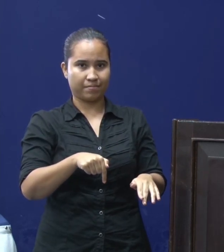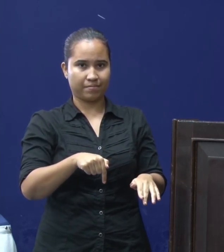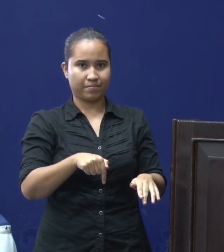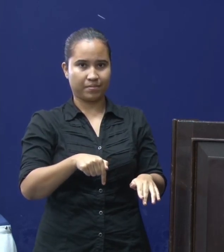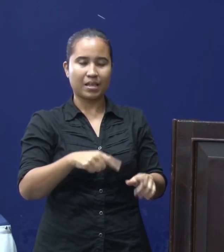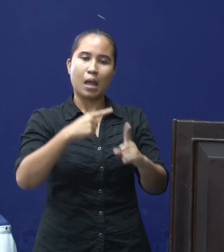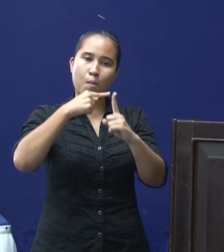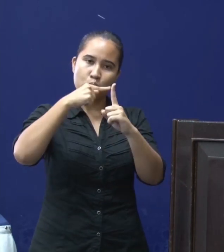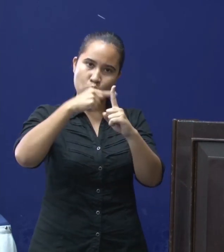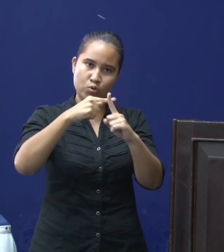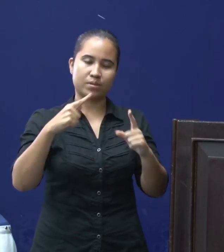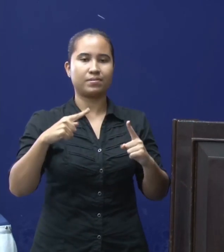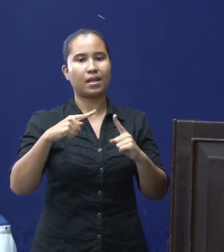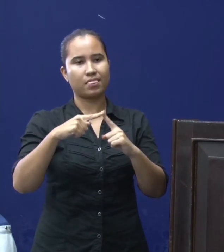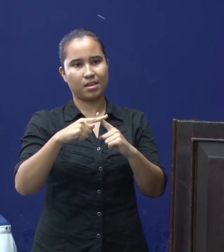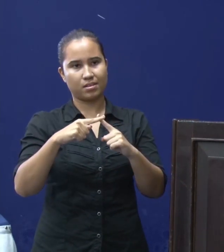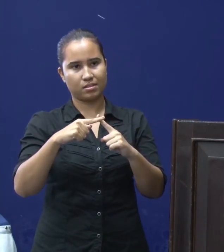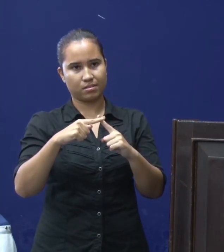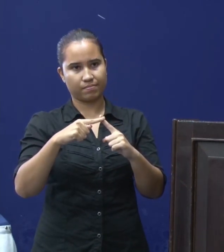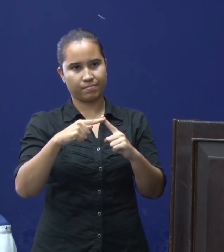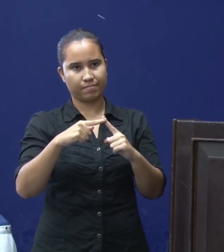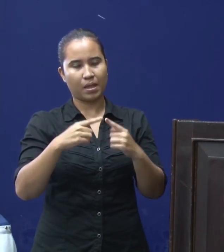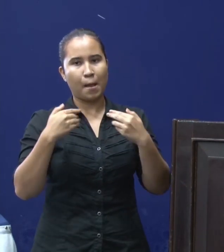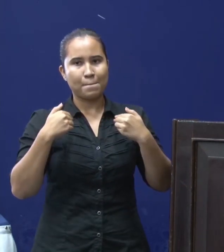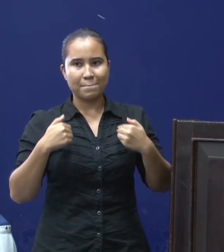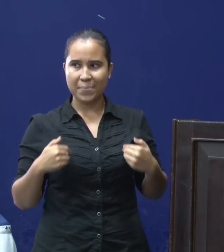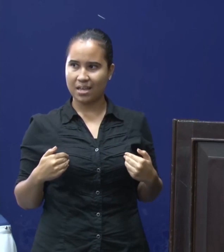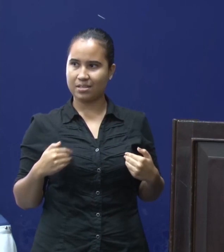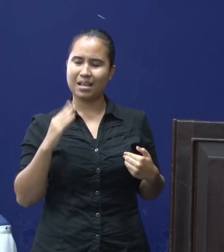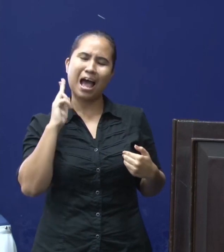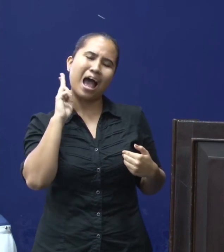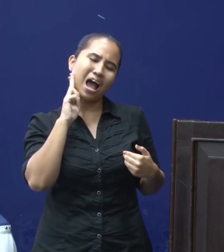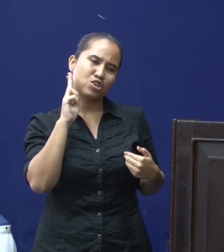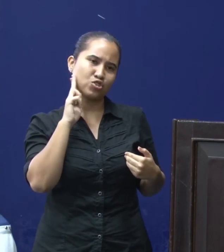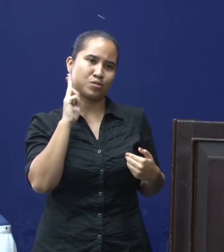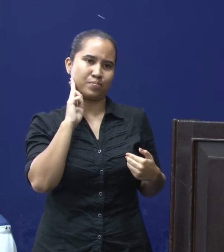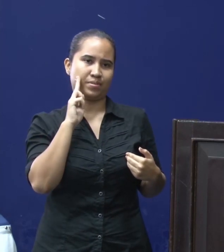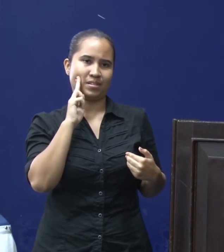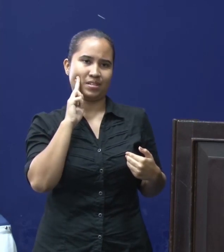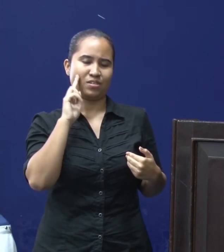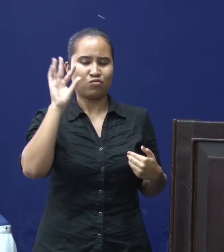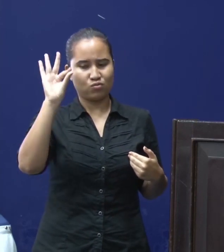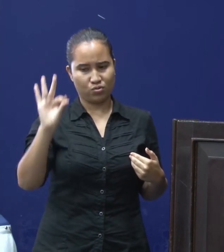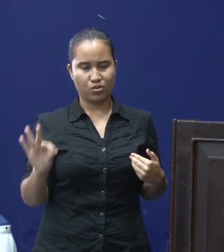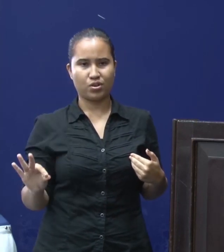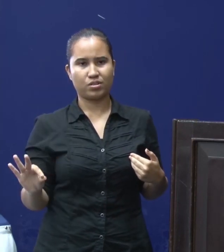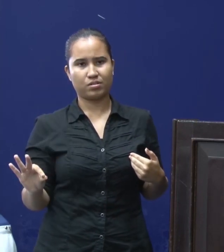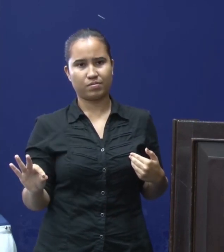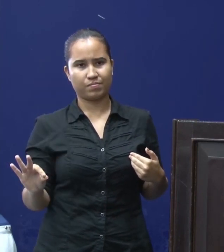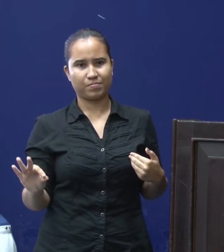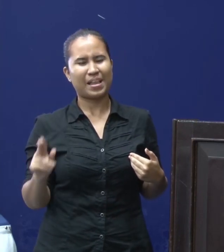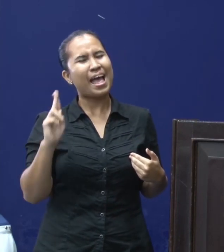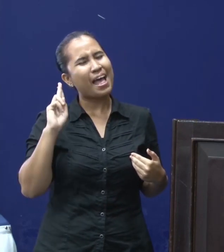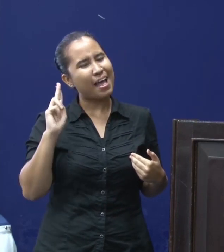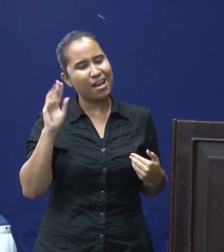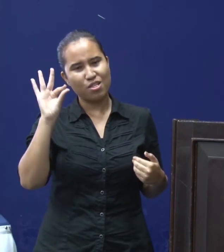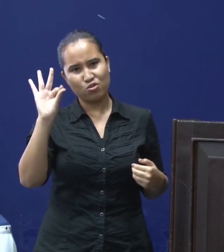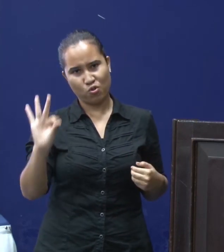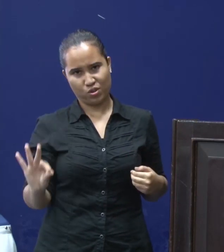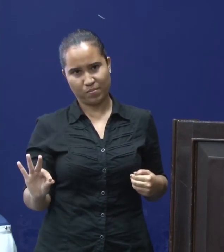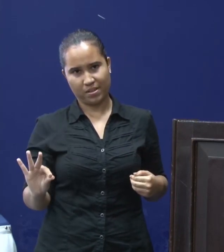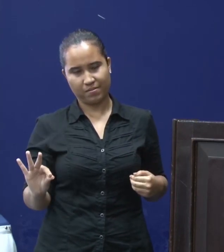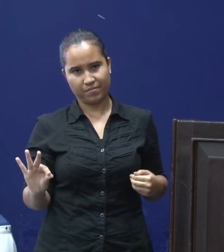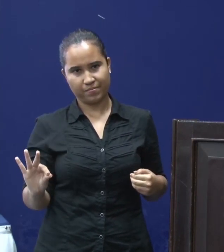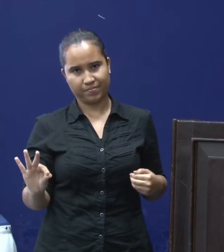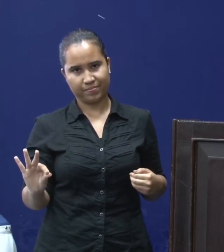positief getest is. Mensen, ik zei het al eerder. Wilt u thuis blijven? Wilt u echt thuis blijven?